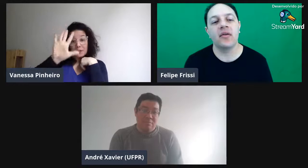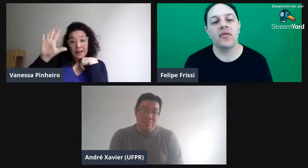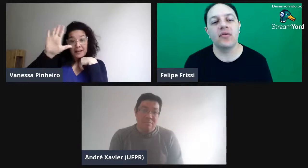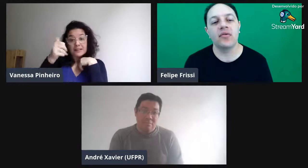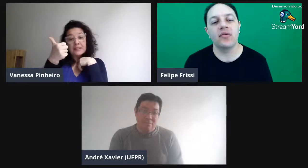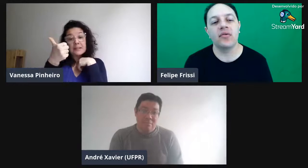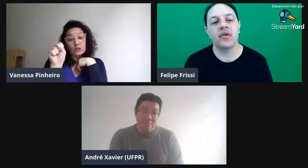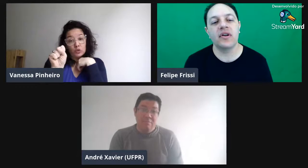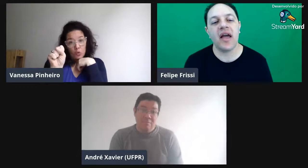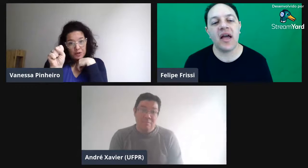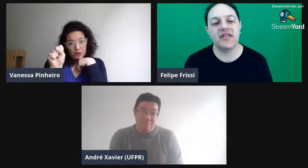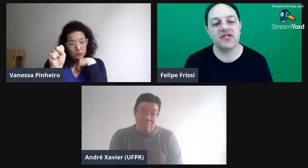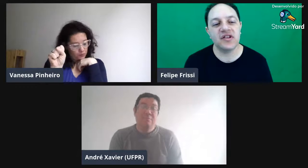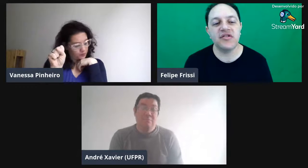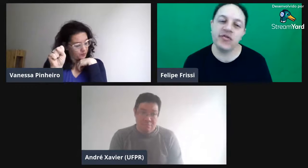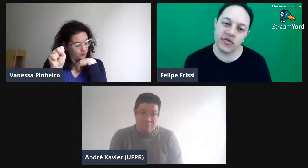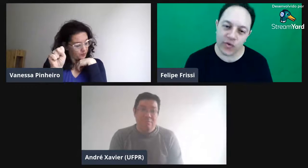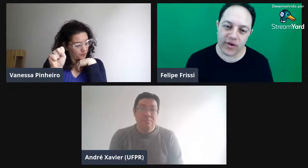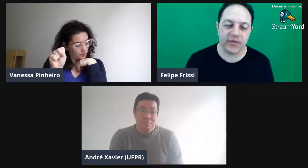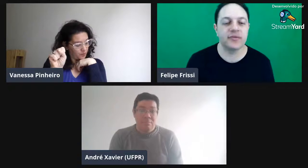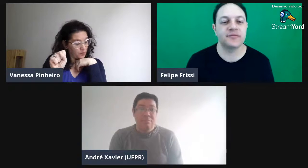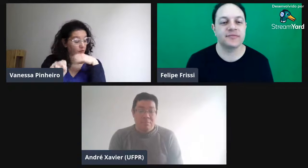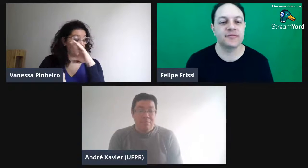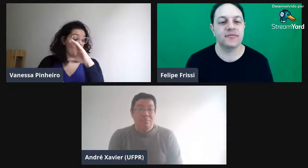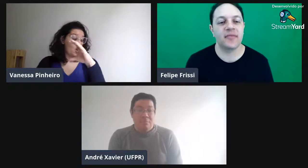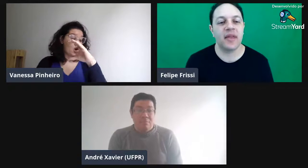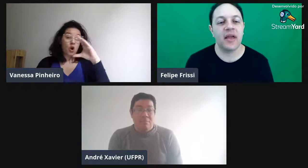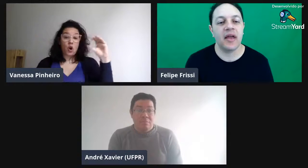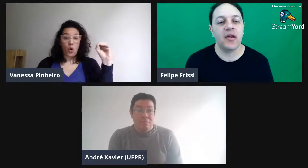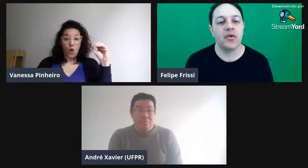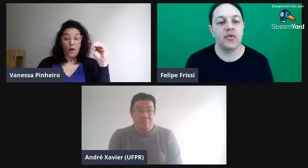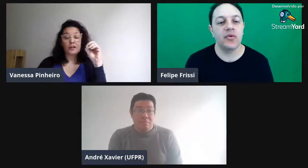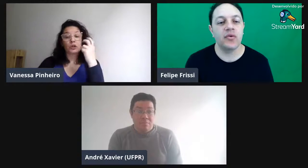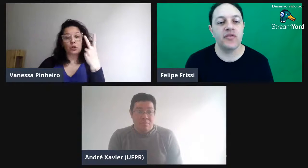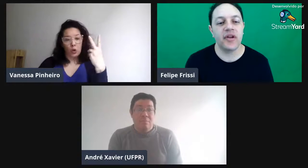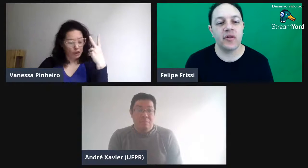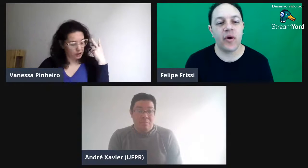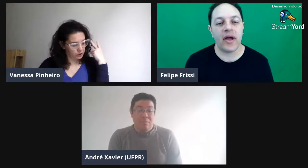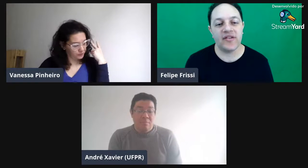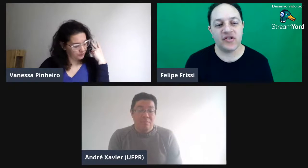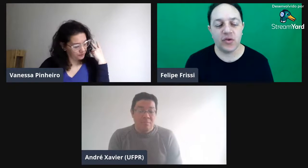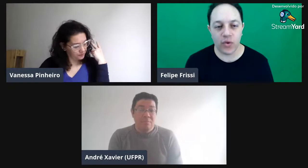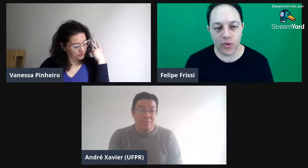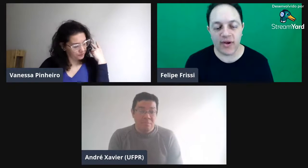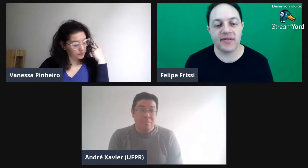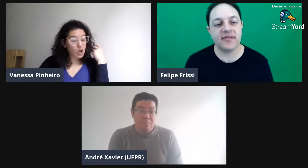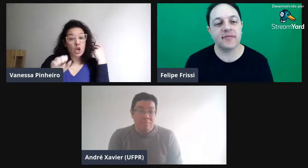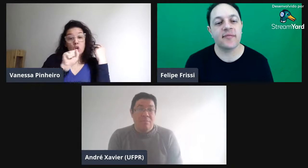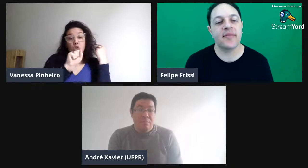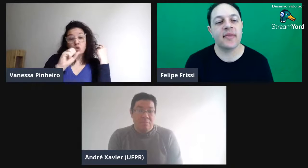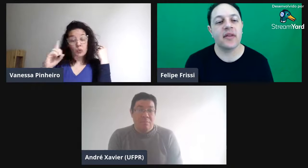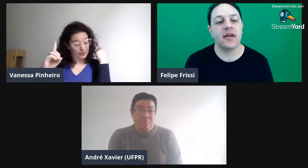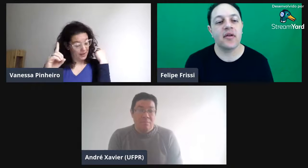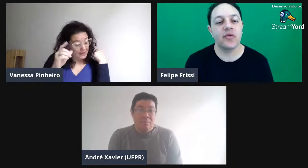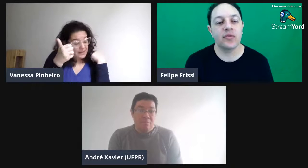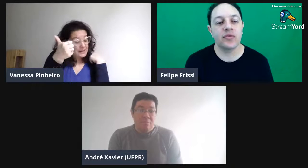No nordeste, 18. No centro-oeste, 2. No